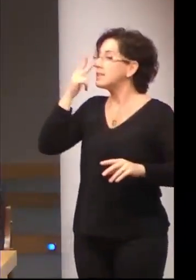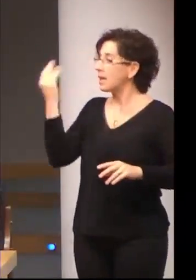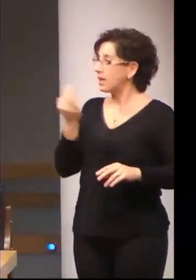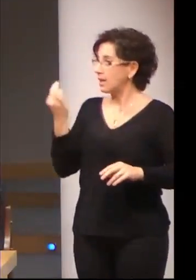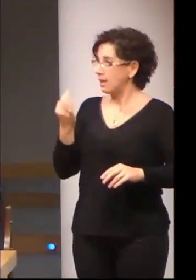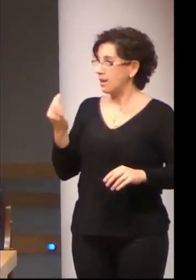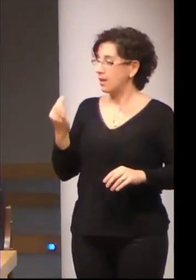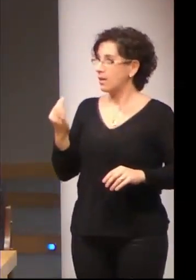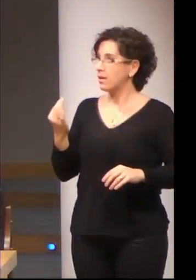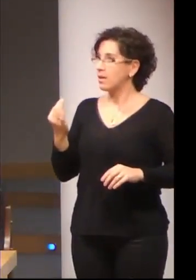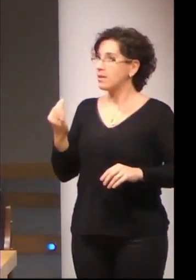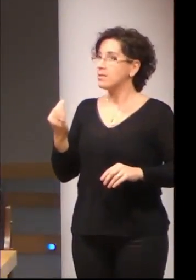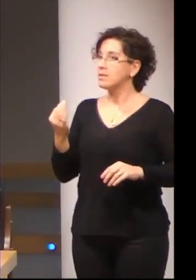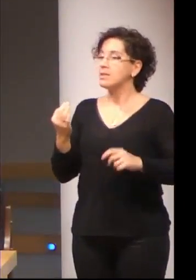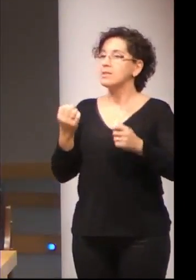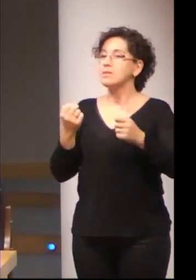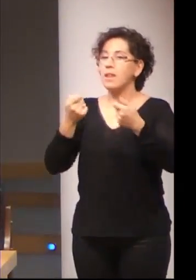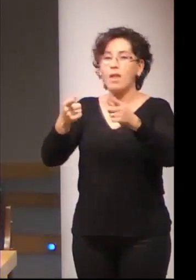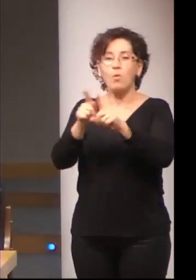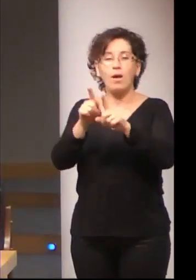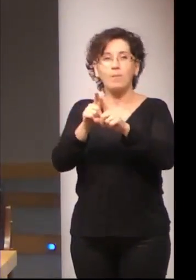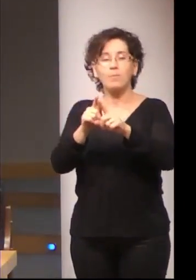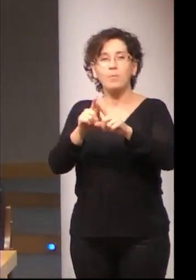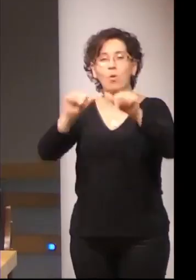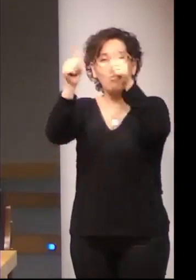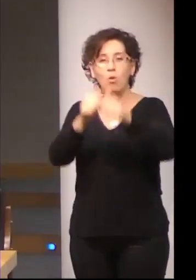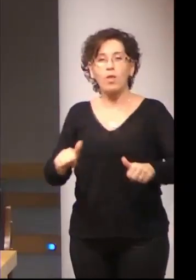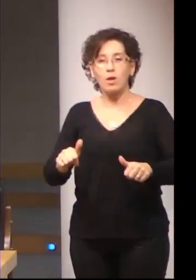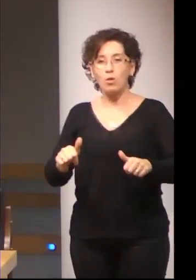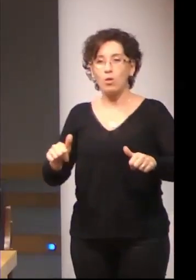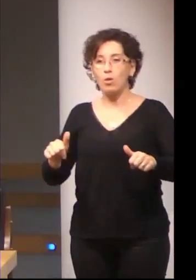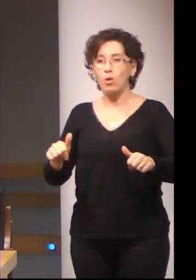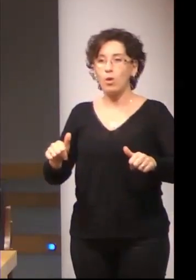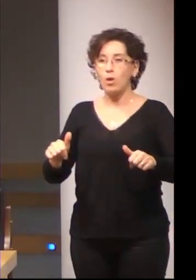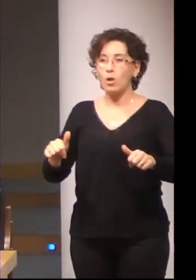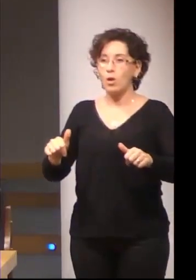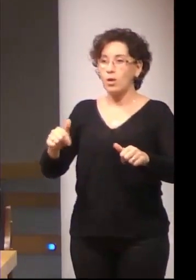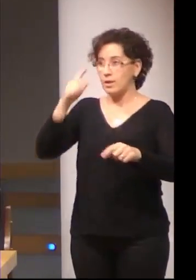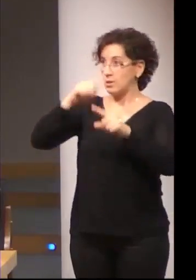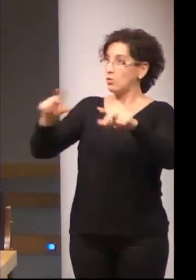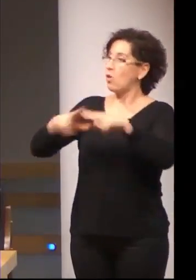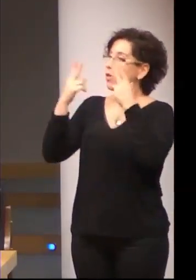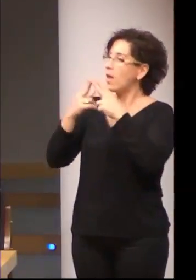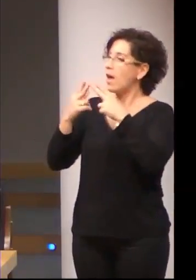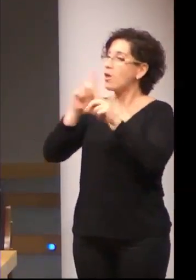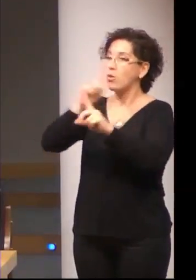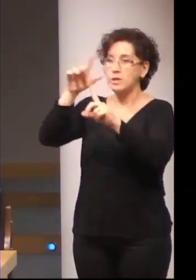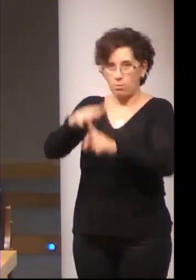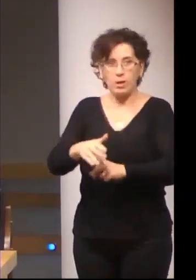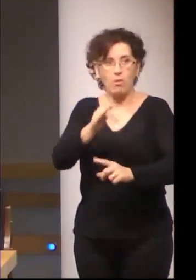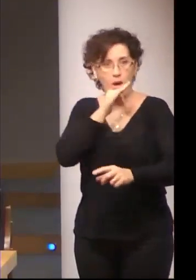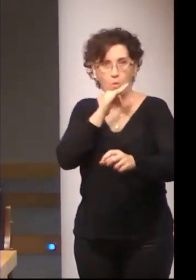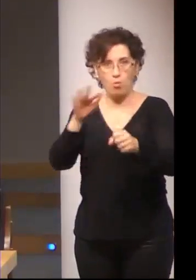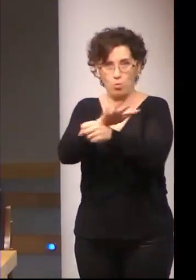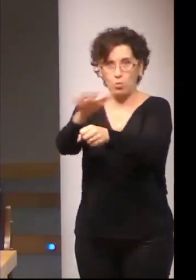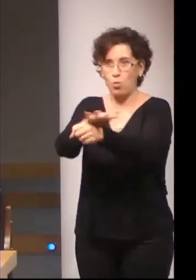a un modelo biopsicosocial no discriminativo y que el mediador lingüístico no solamente